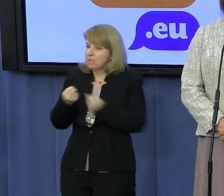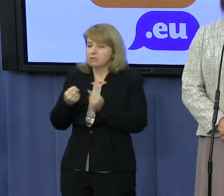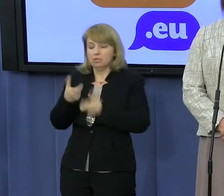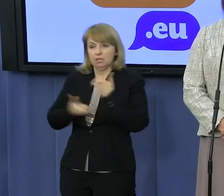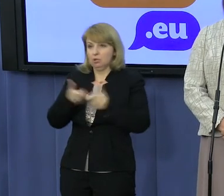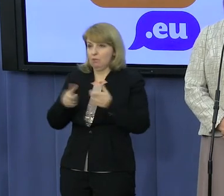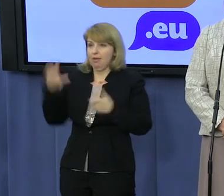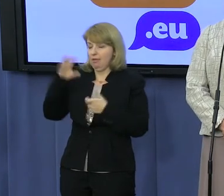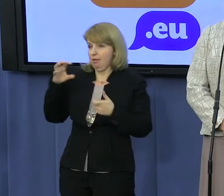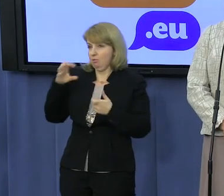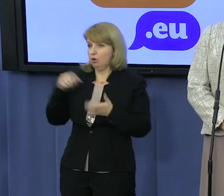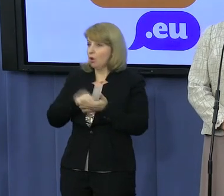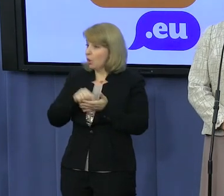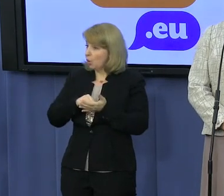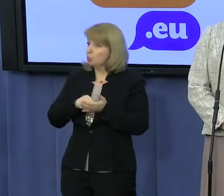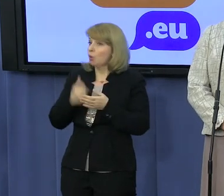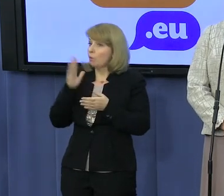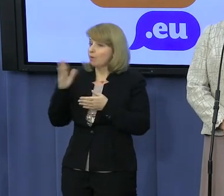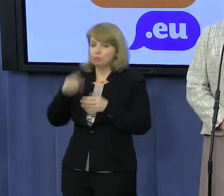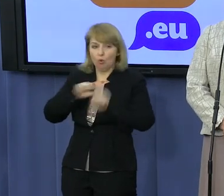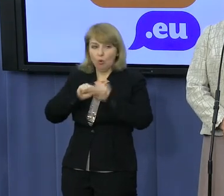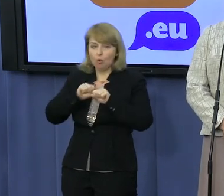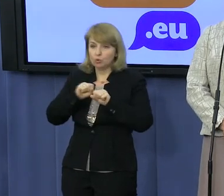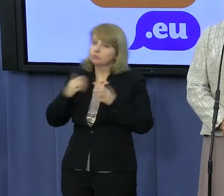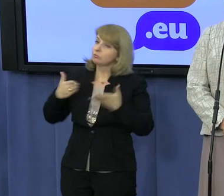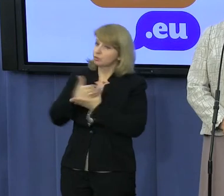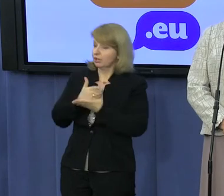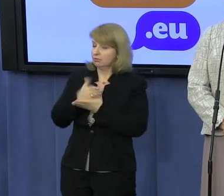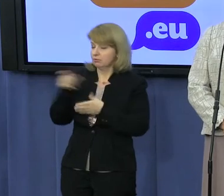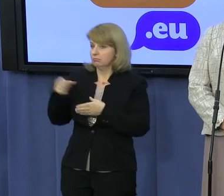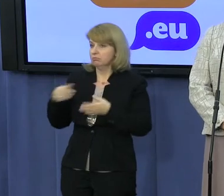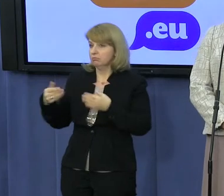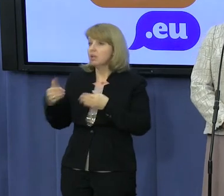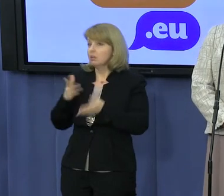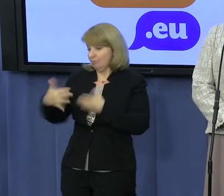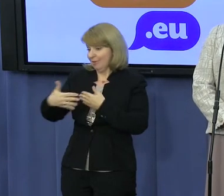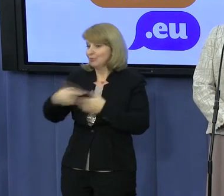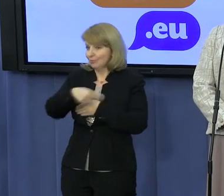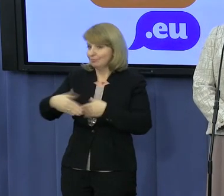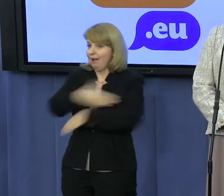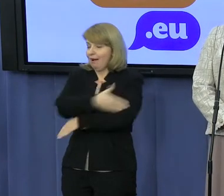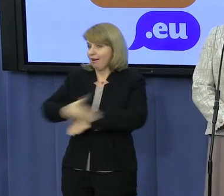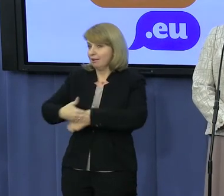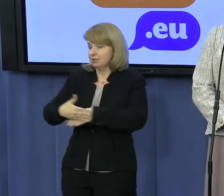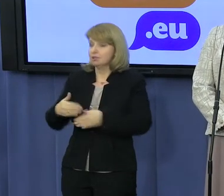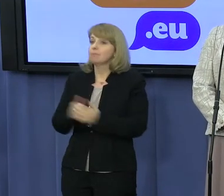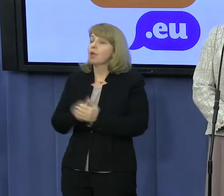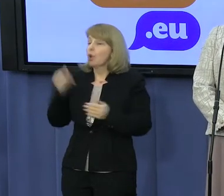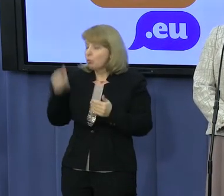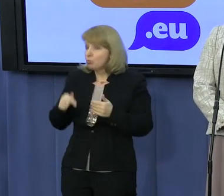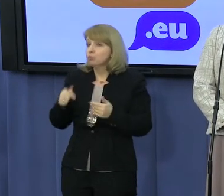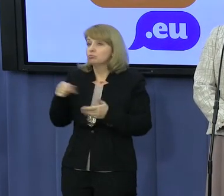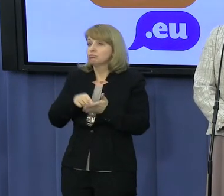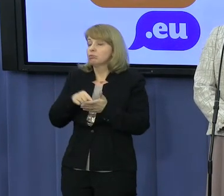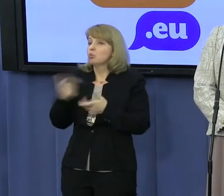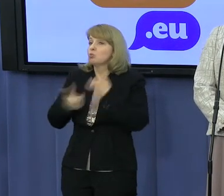wprowadzenia euro. To nas bardziej uchroni niż cokolwiek innego. To jest oczywiście związanie się gospodarki, w